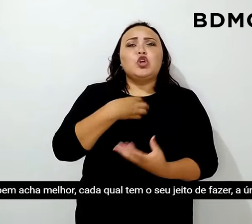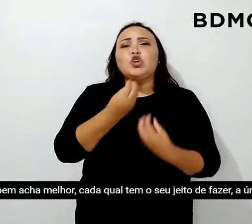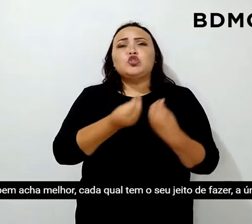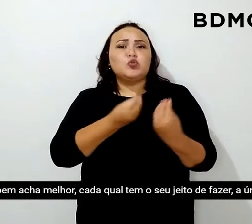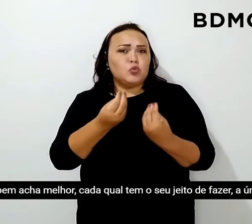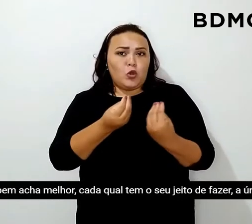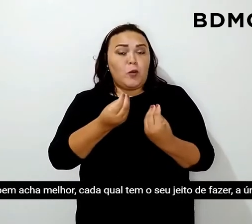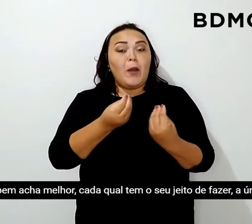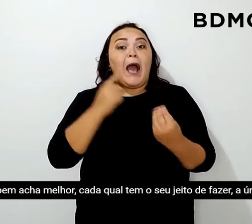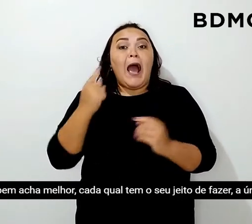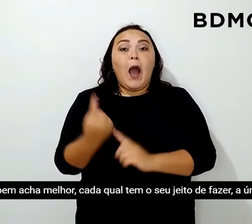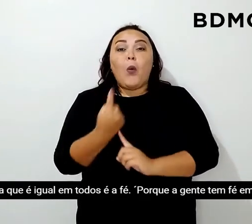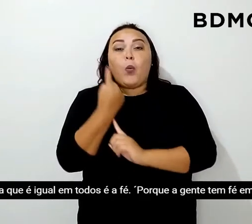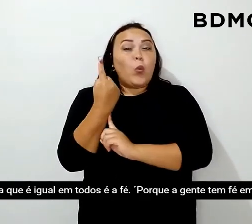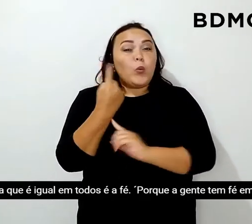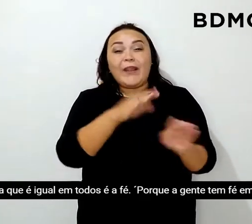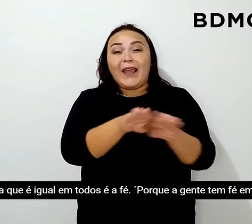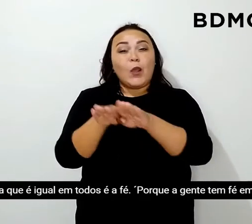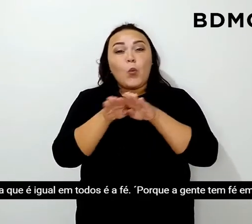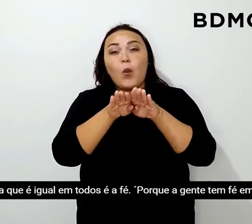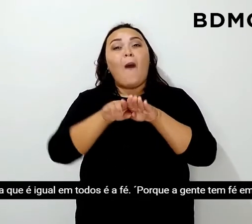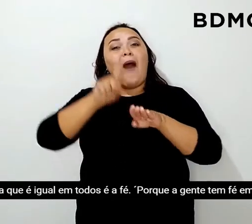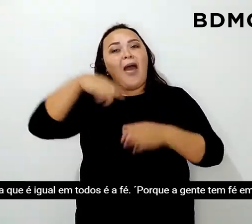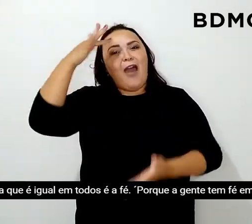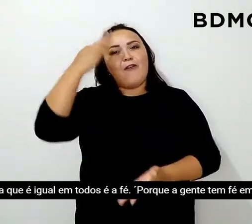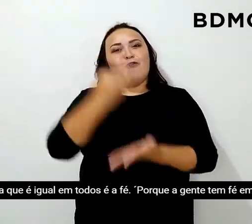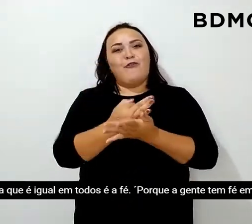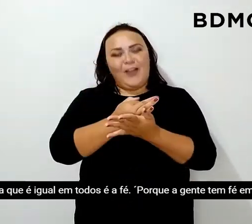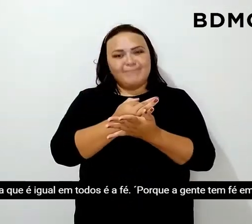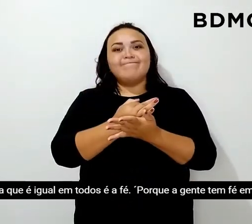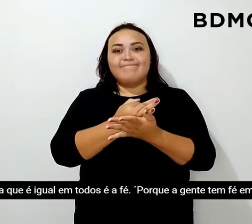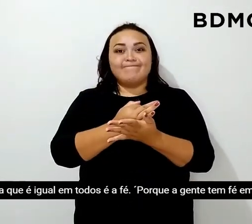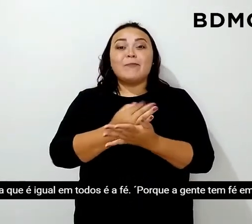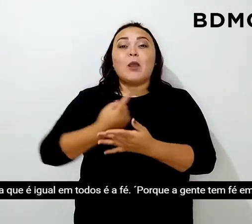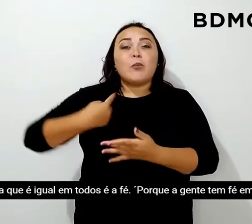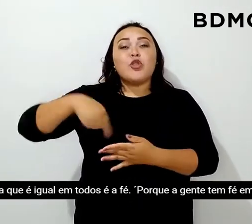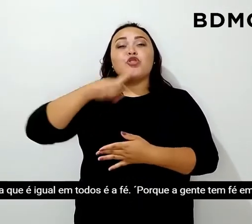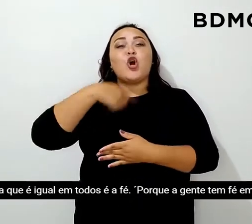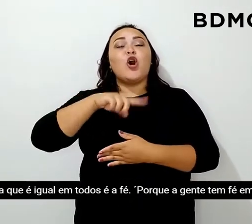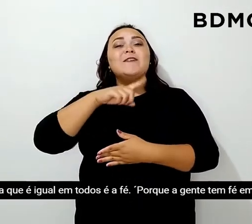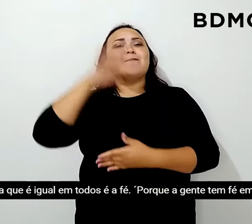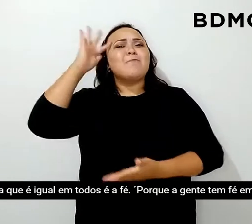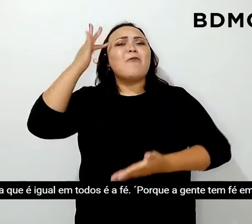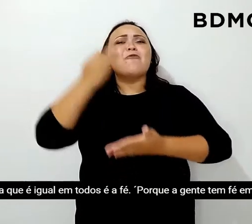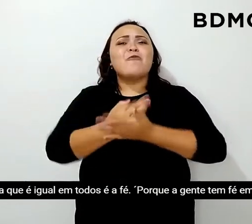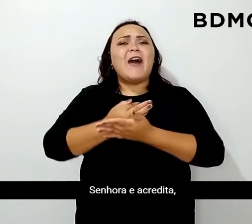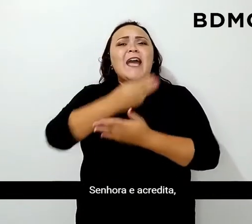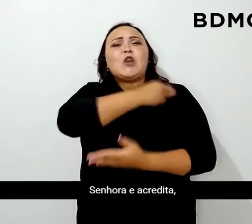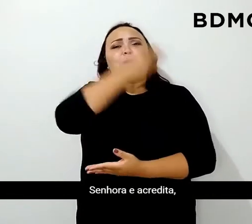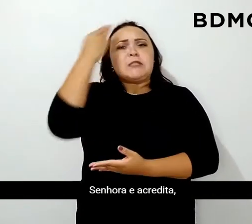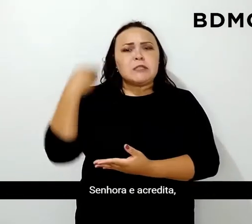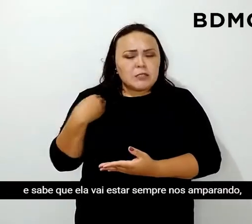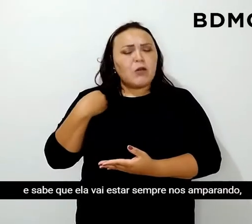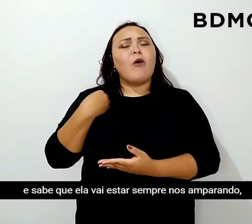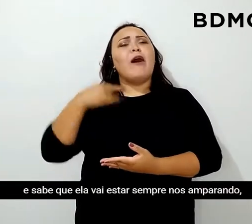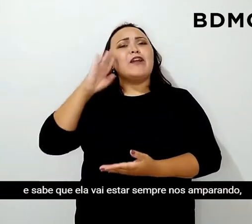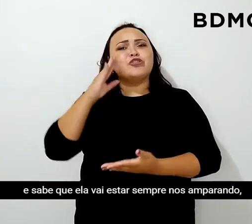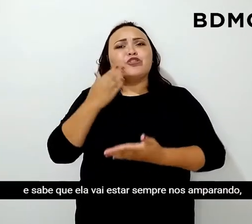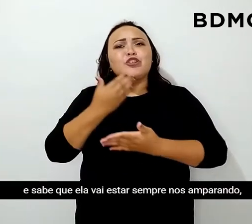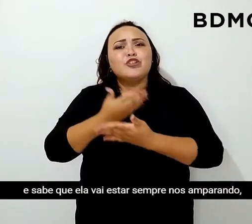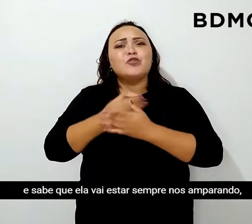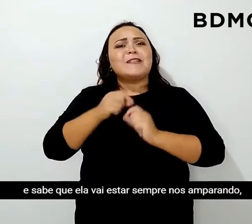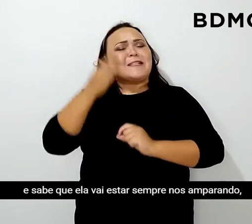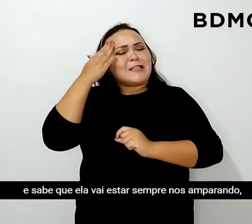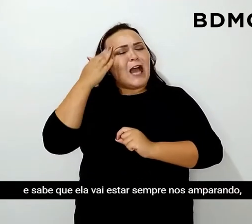seu jeito de fazer. A única coisa que é igual em todos é a fé. Porque a gente tem fé em Nossa Senhora e acredita